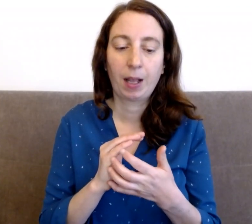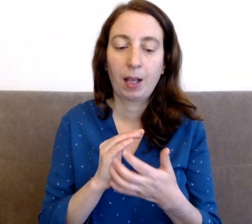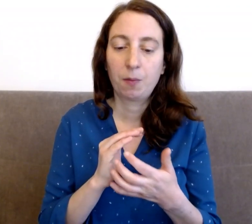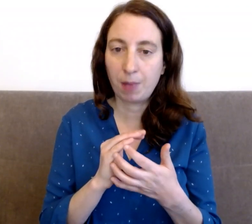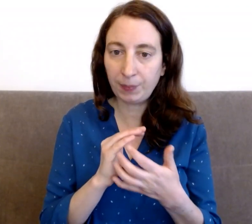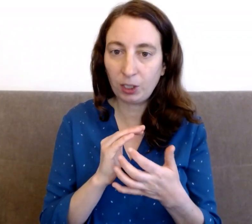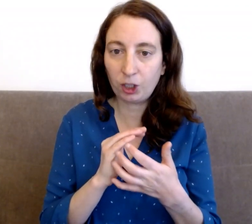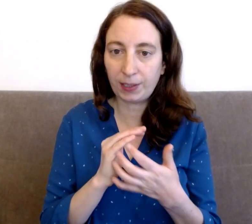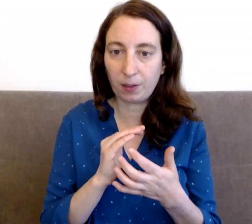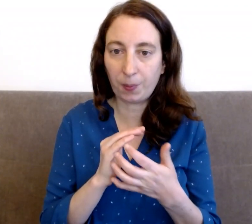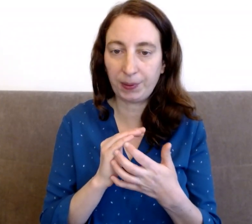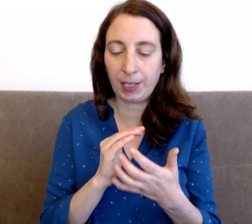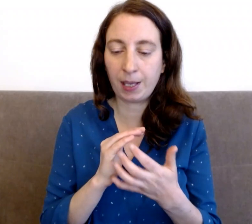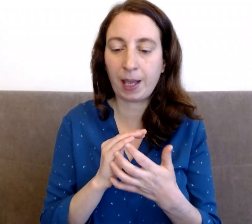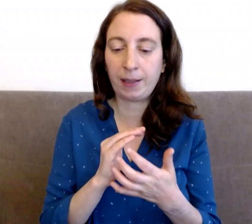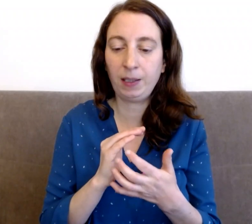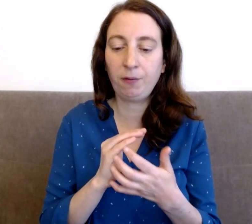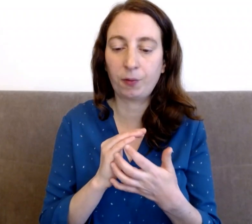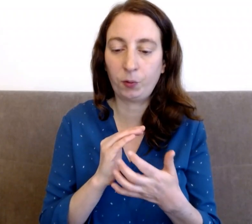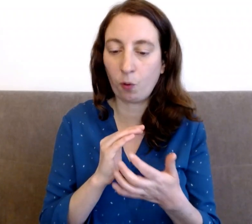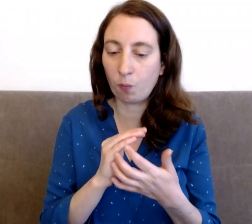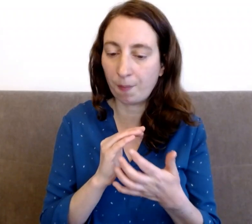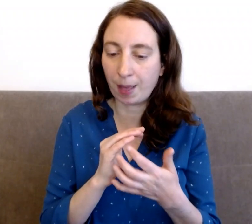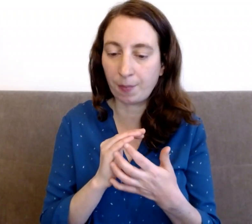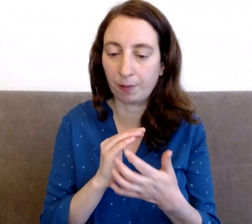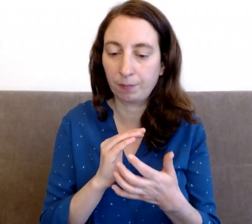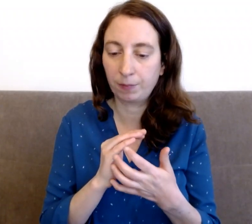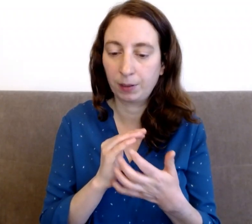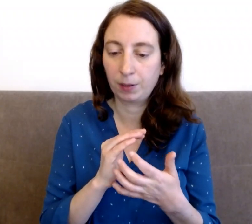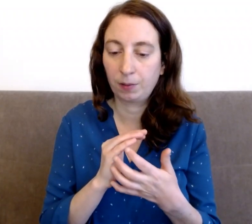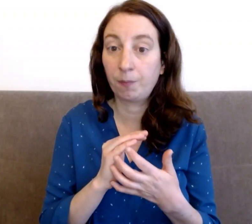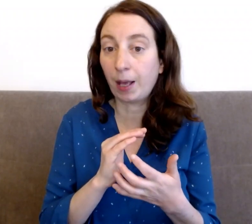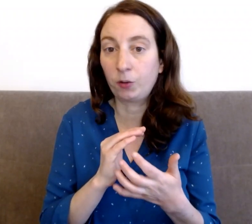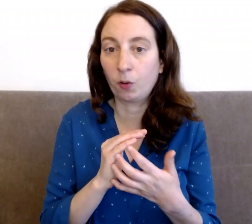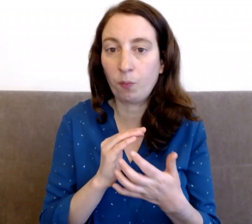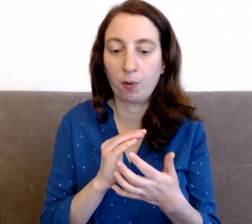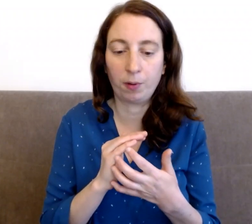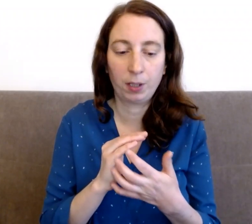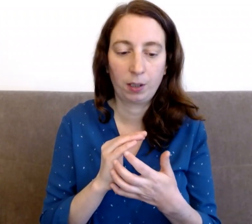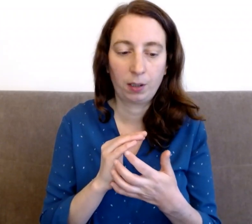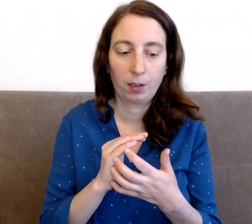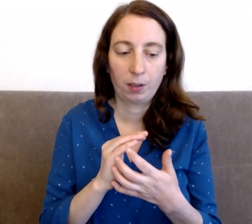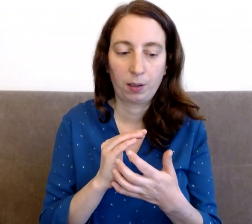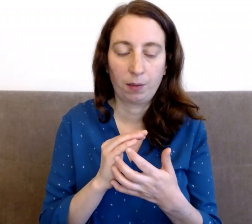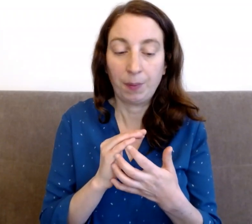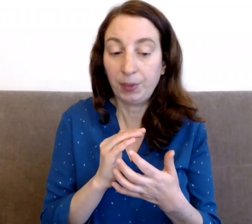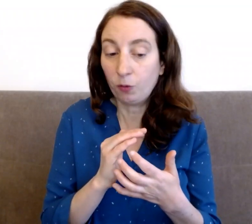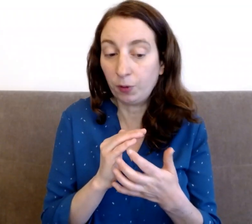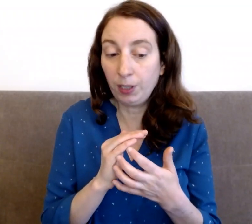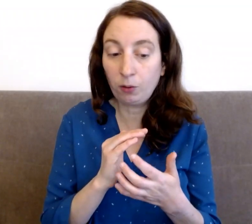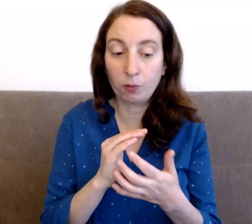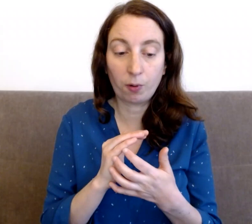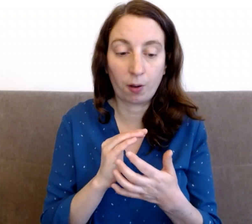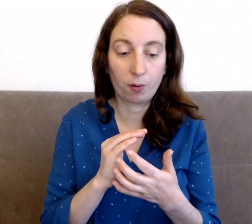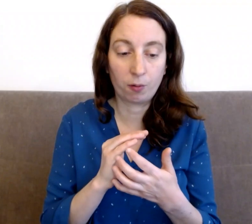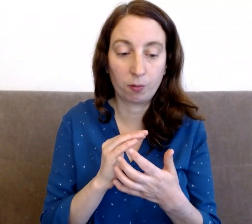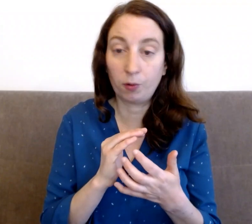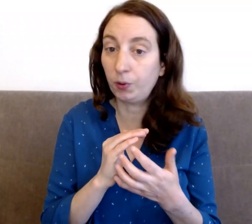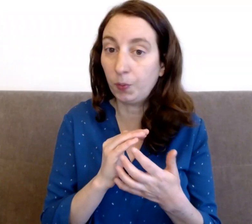Même si j'ai cette pensée négative sur moi-même, par exemple, même si je me dis que je ne suis pas